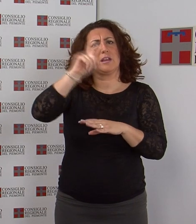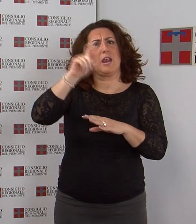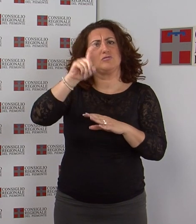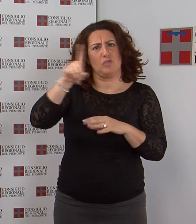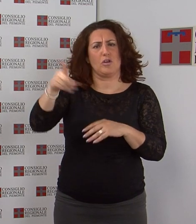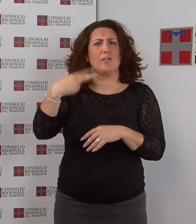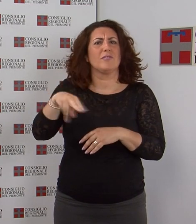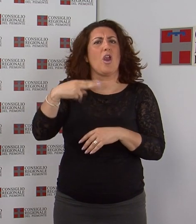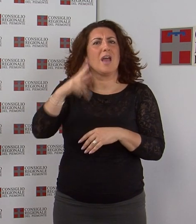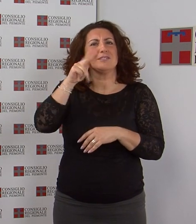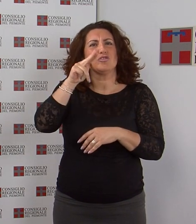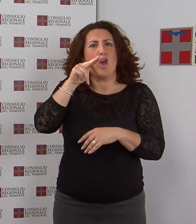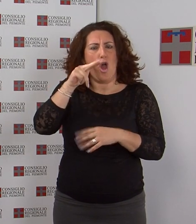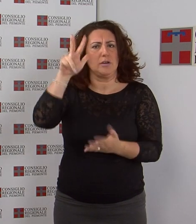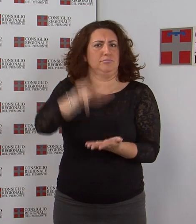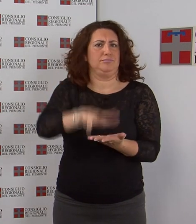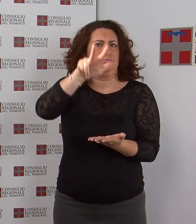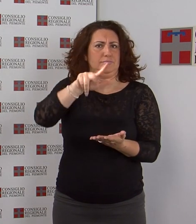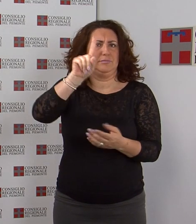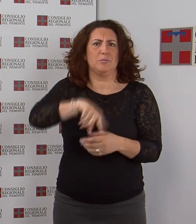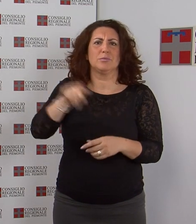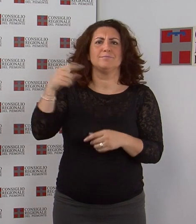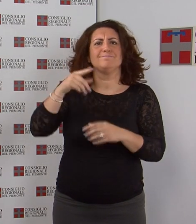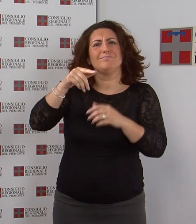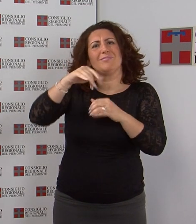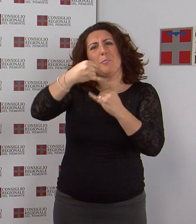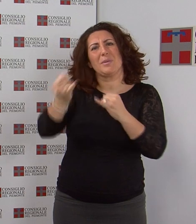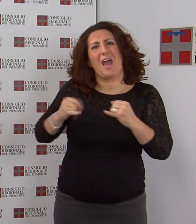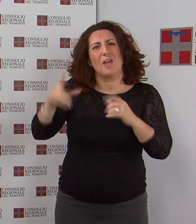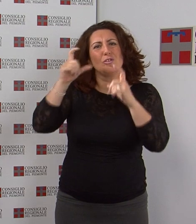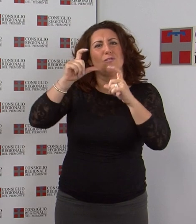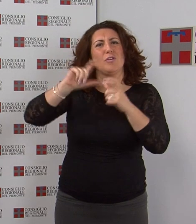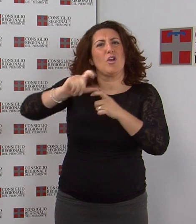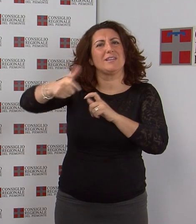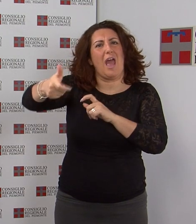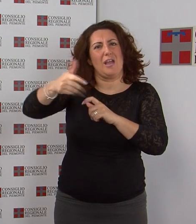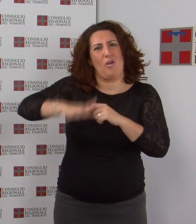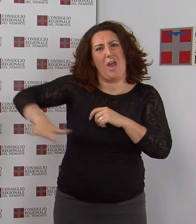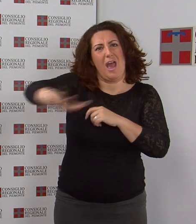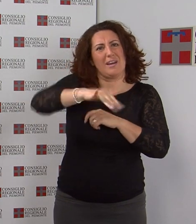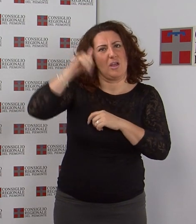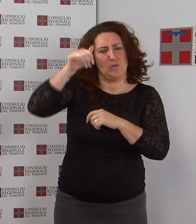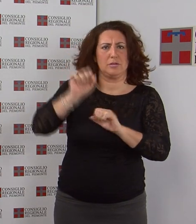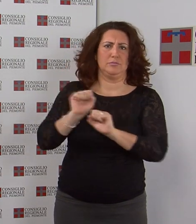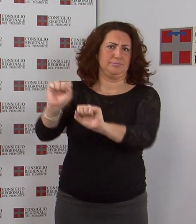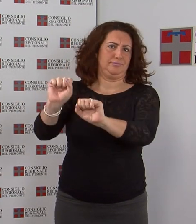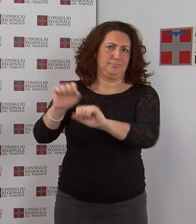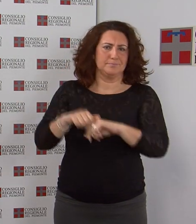in merito alla realizzazione di un impianto fotovoltaico nell'area metropolitana di Torino. Ha poi svolto un ampio dibattito sulle comunicazioni dell